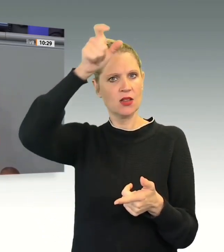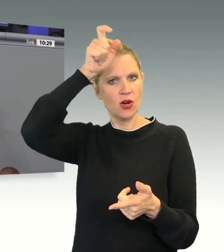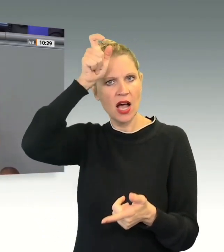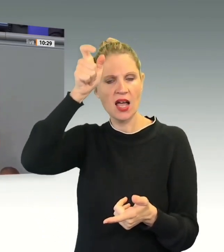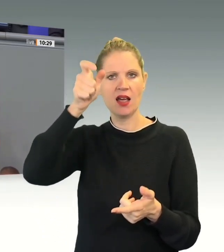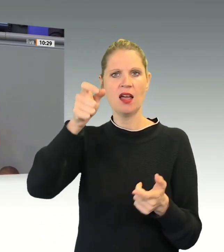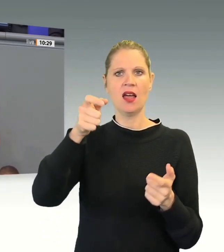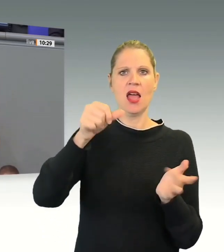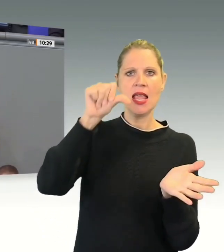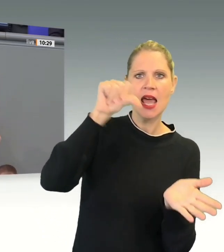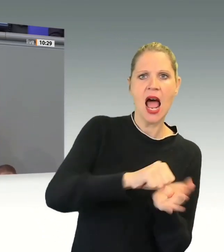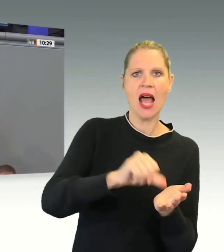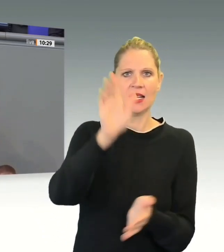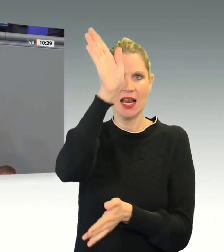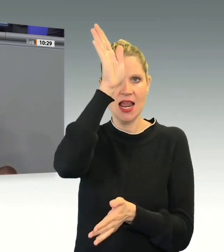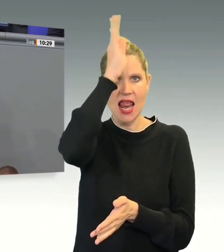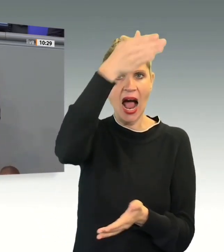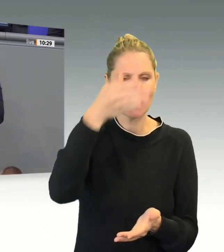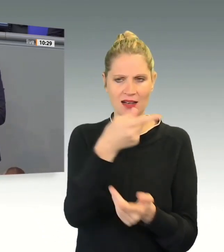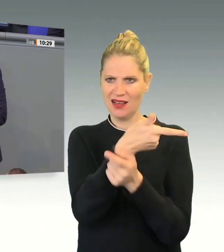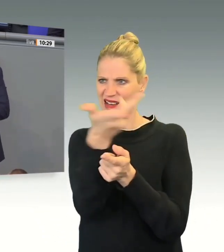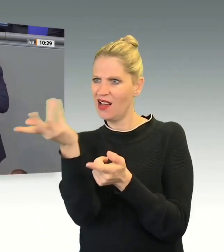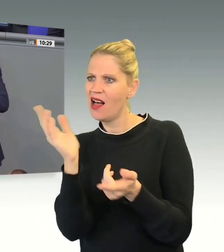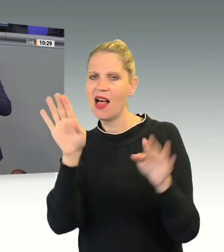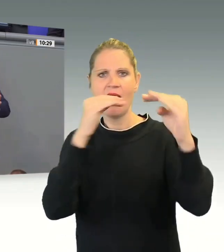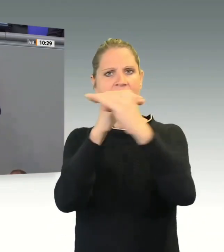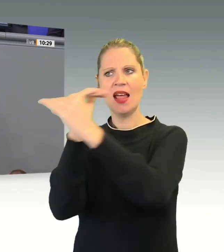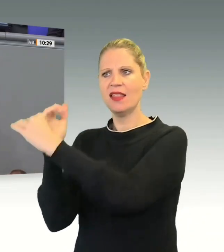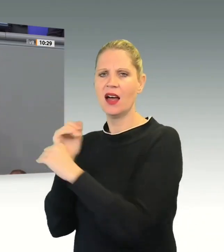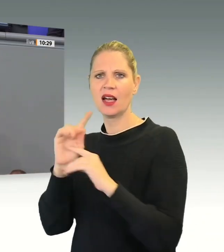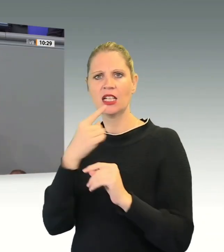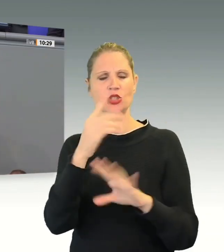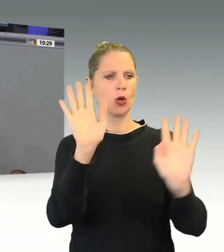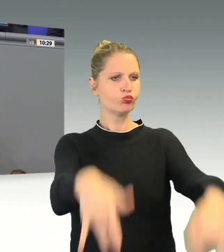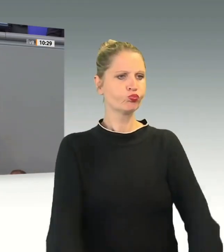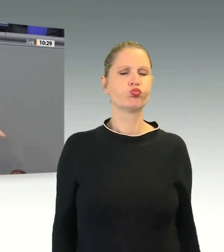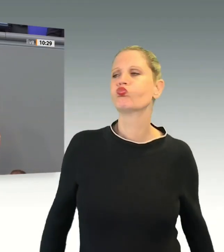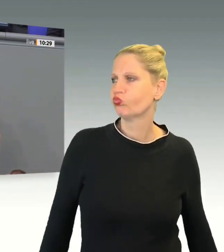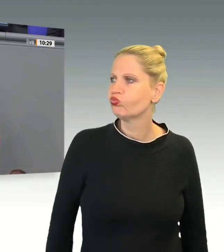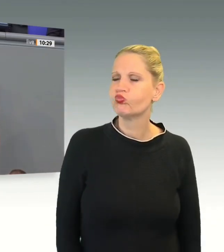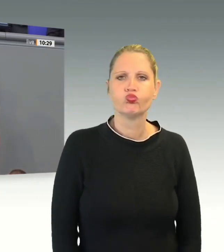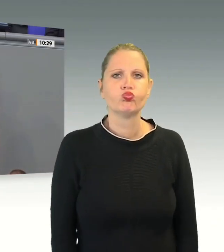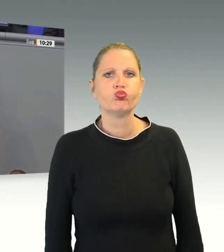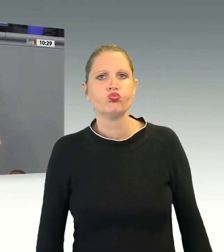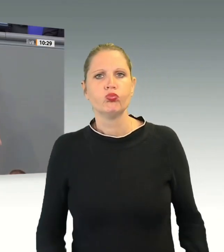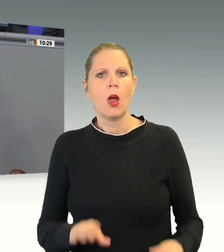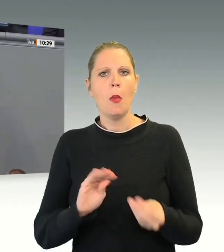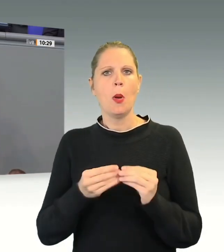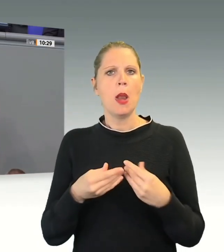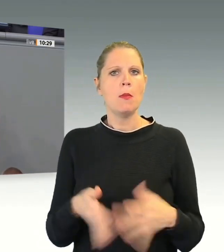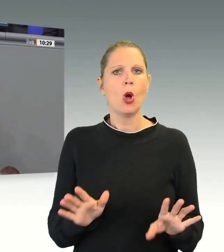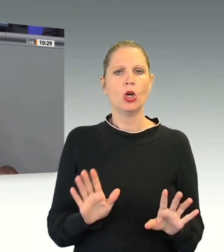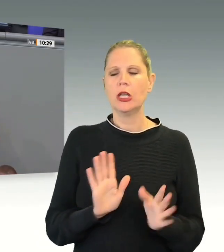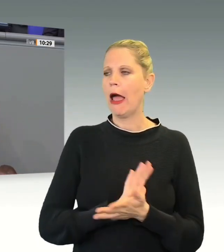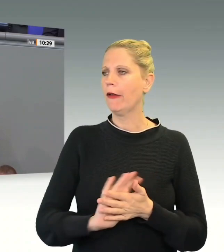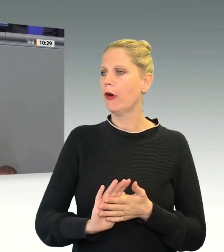Irak sind das Länder, bei denen man sagen kann, problemlos Ablehnung des Asylantrags, kein